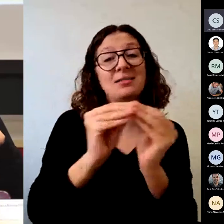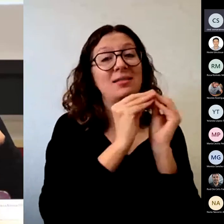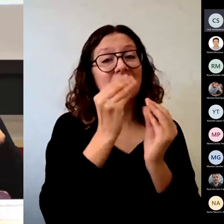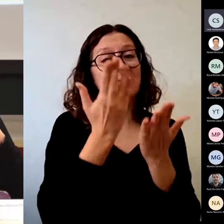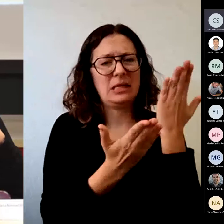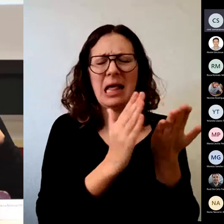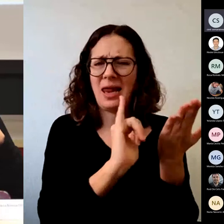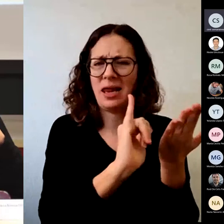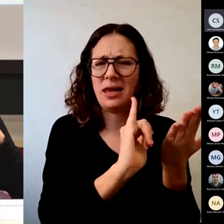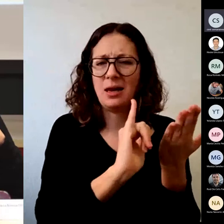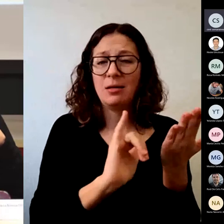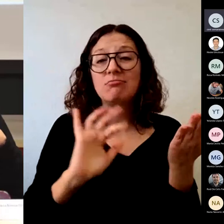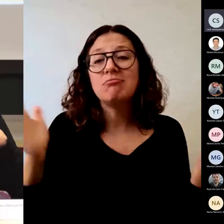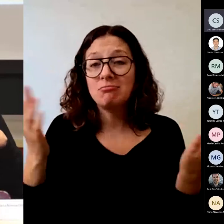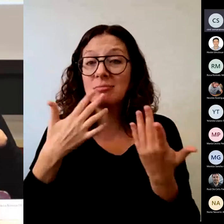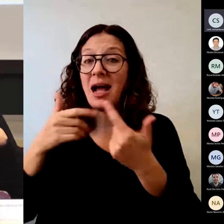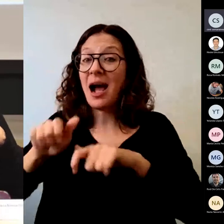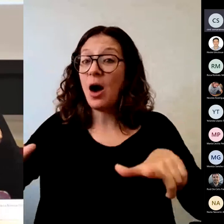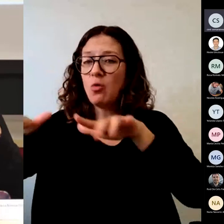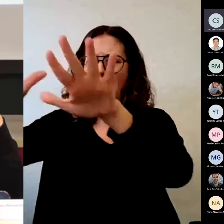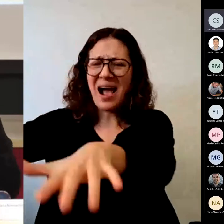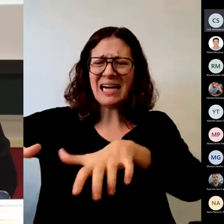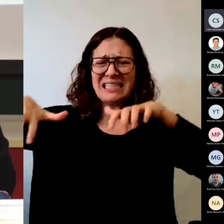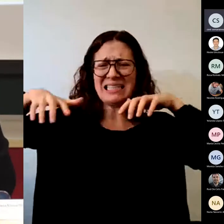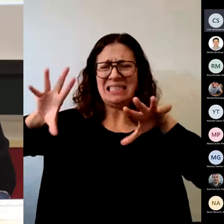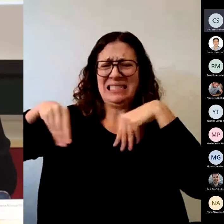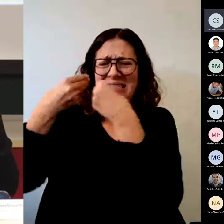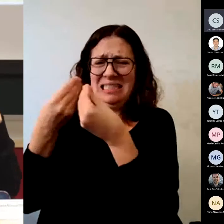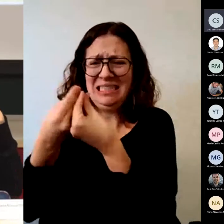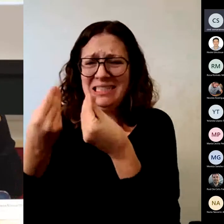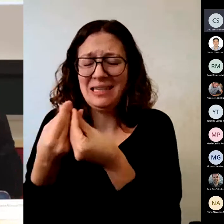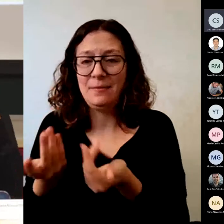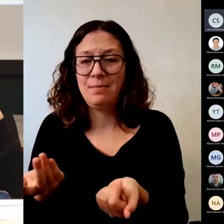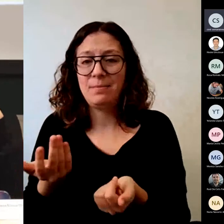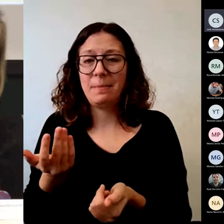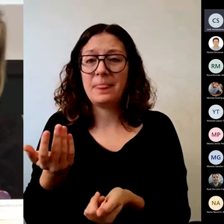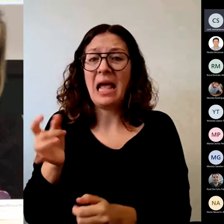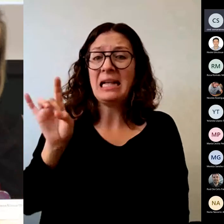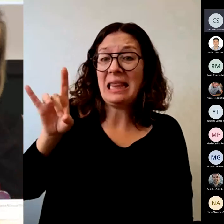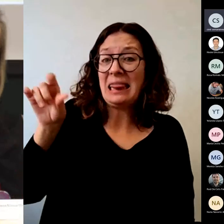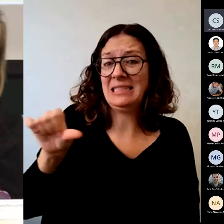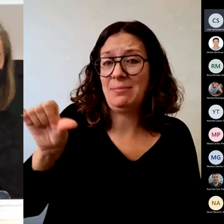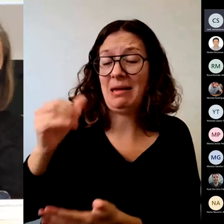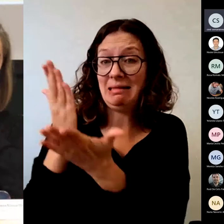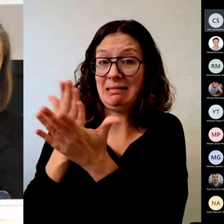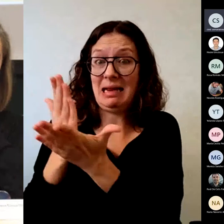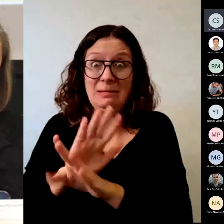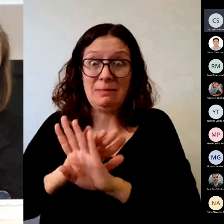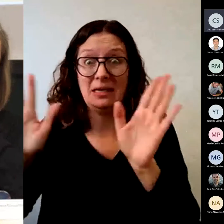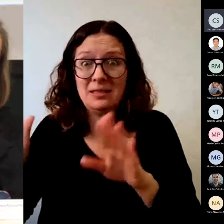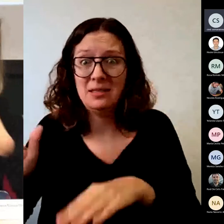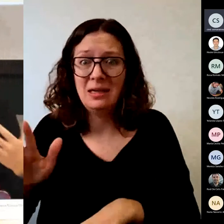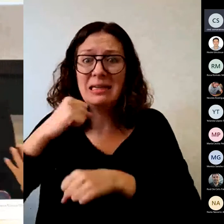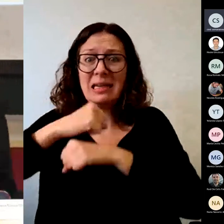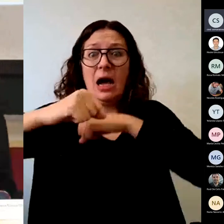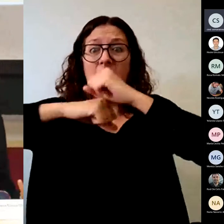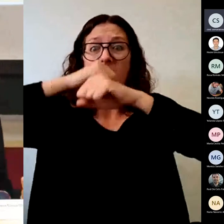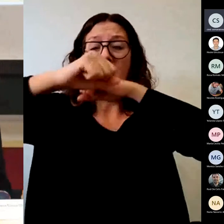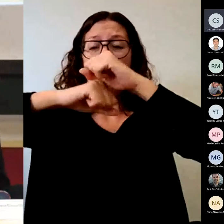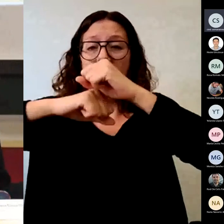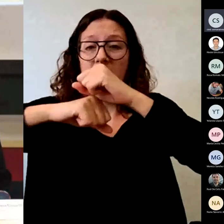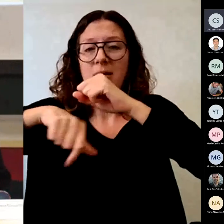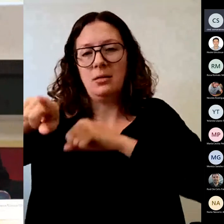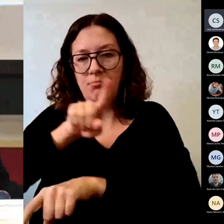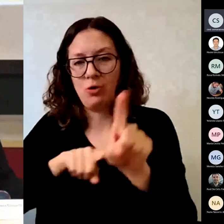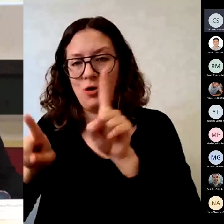de 150 alumnos pero tenemos 15 semanas de clase pero estamos de trabajo hasta aquí es lo que